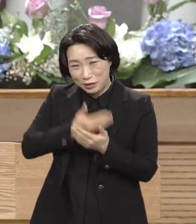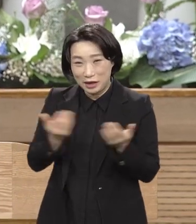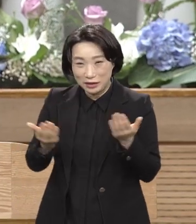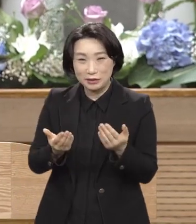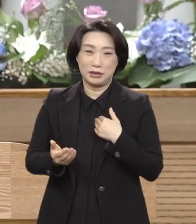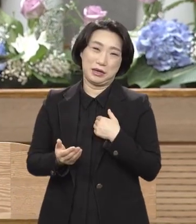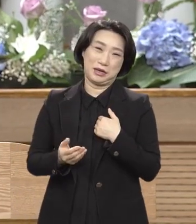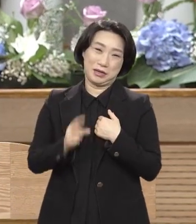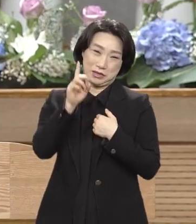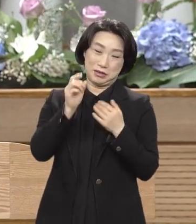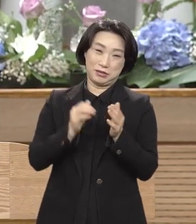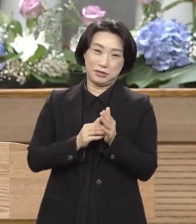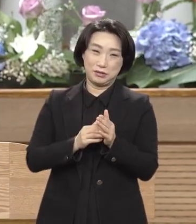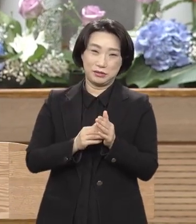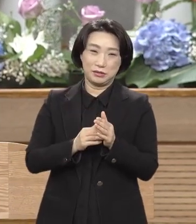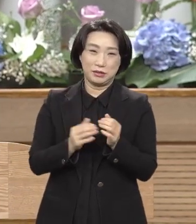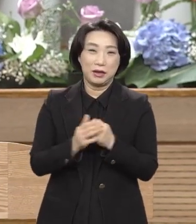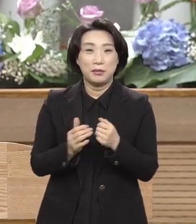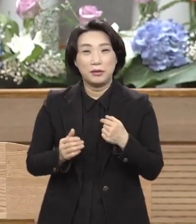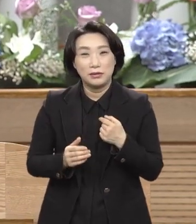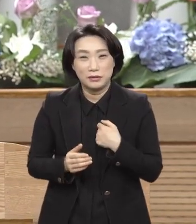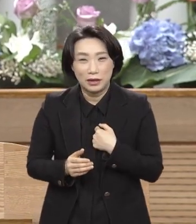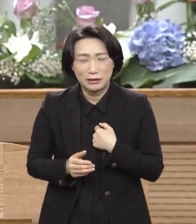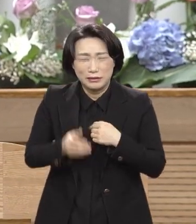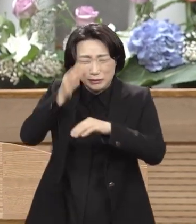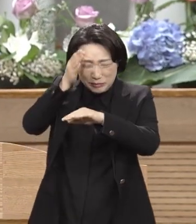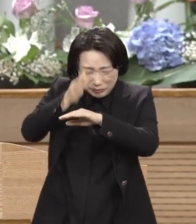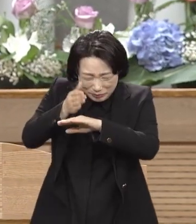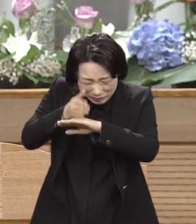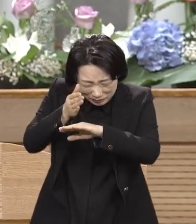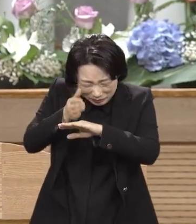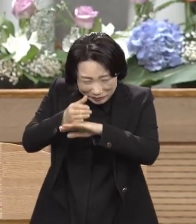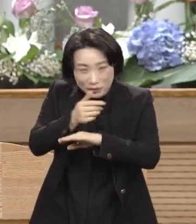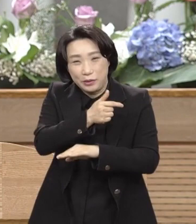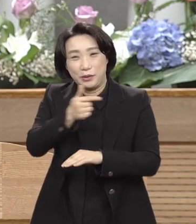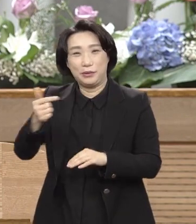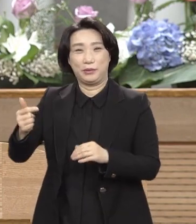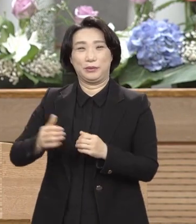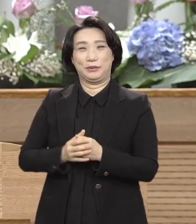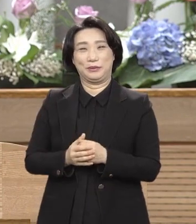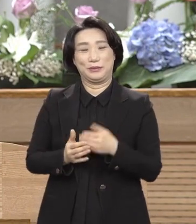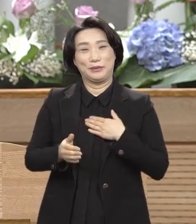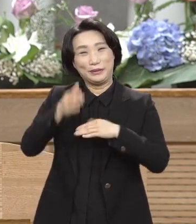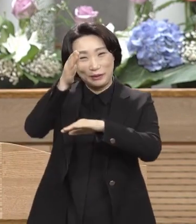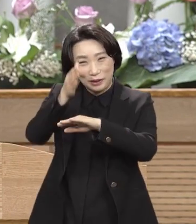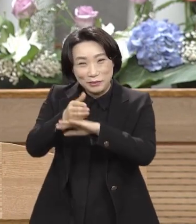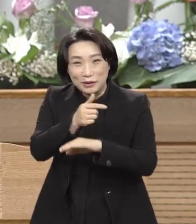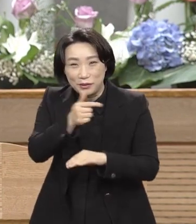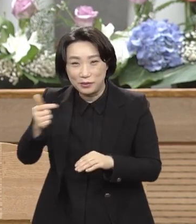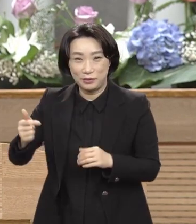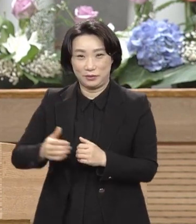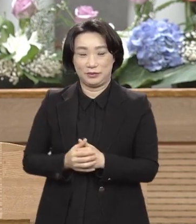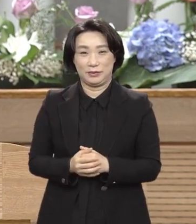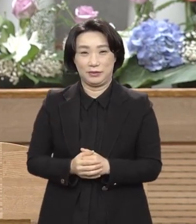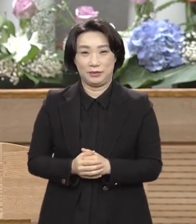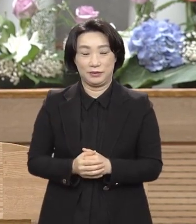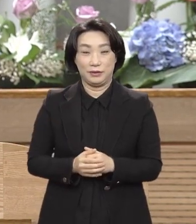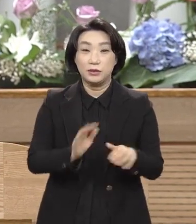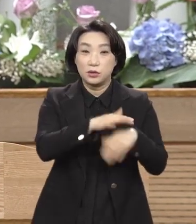얼마나 정말로 감사하냐 얼마나 감사하냐 그게 성경 얘기만 하는